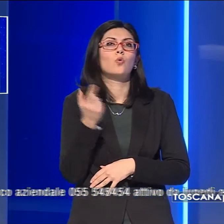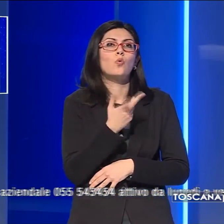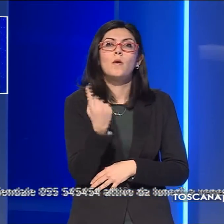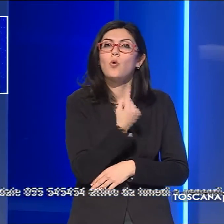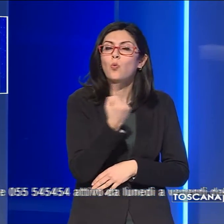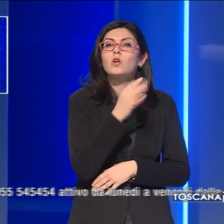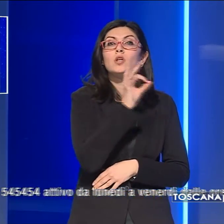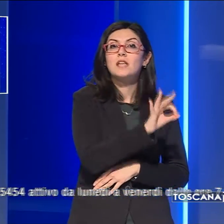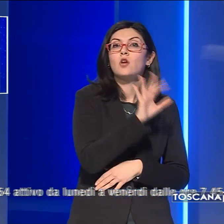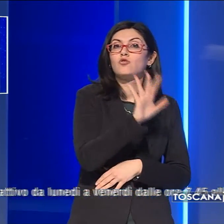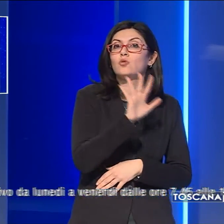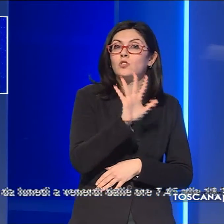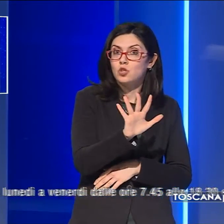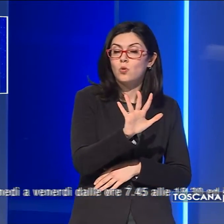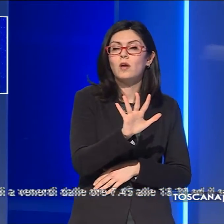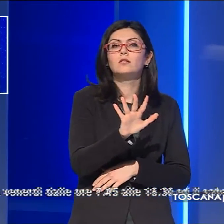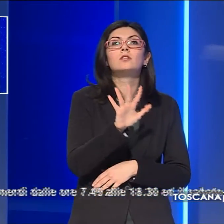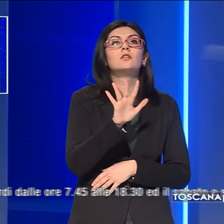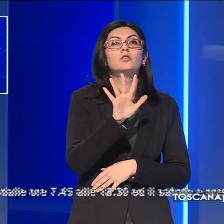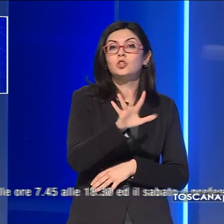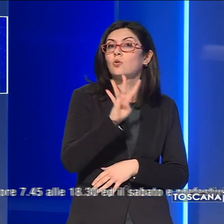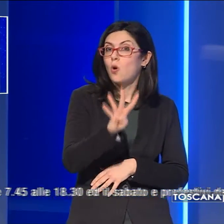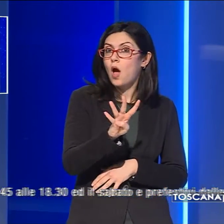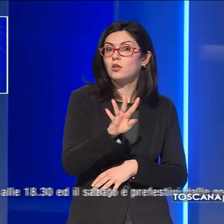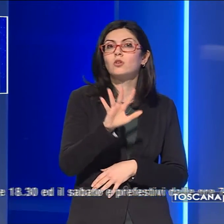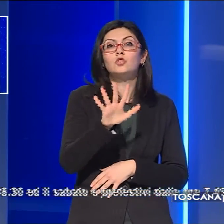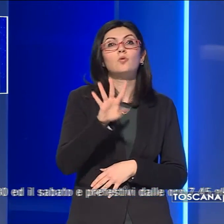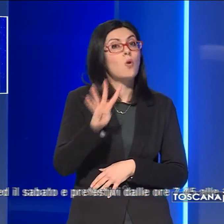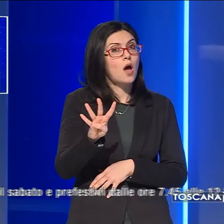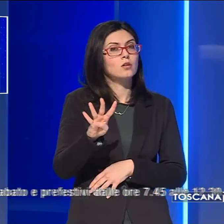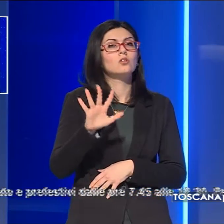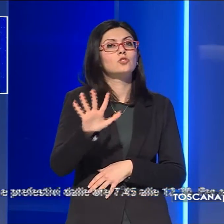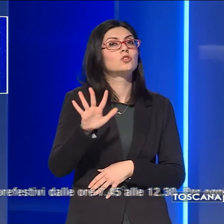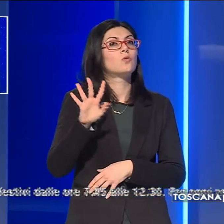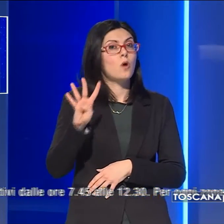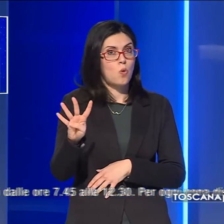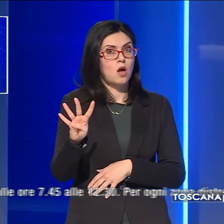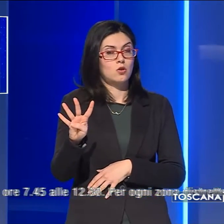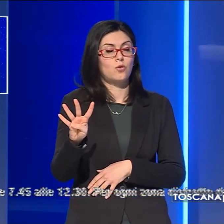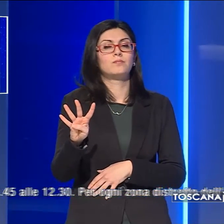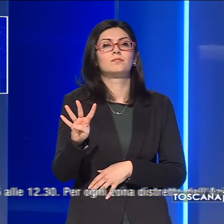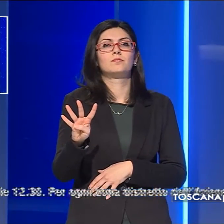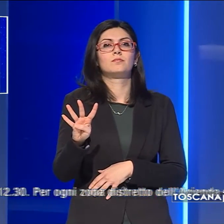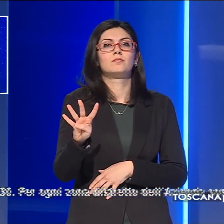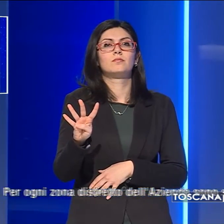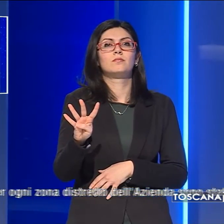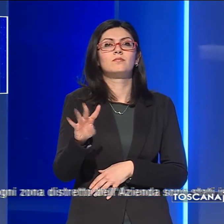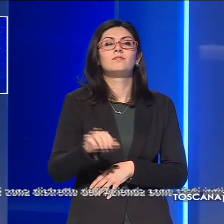aziendale 055 545454